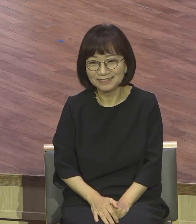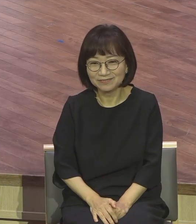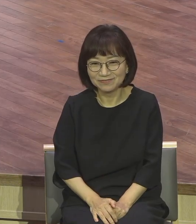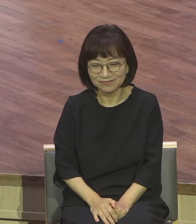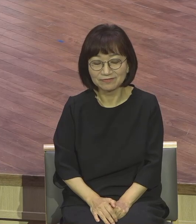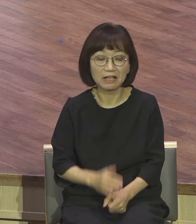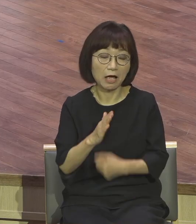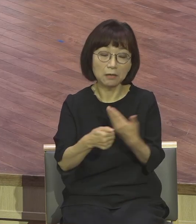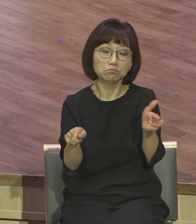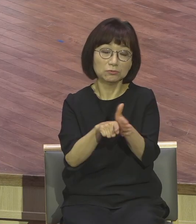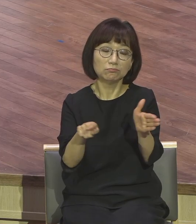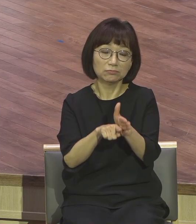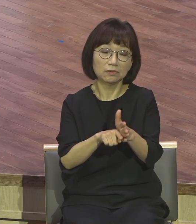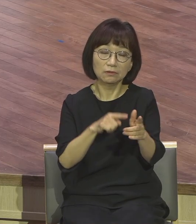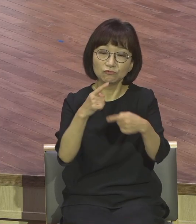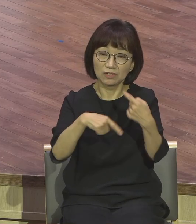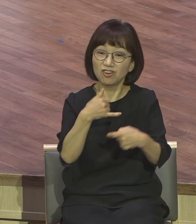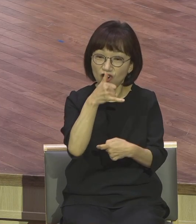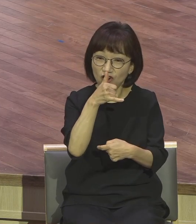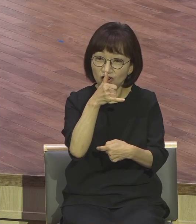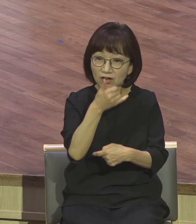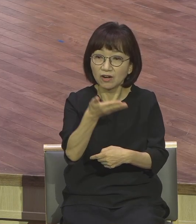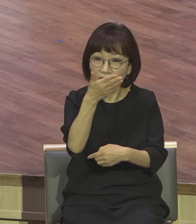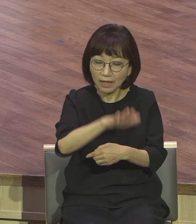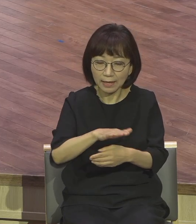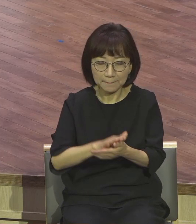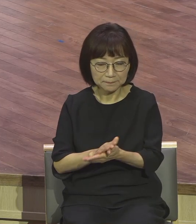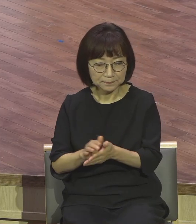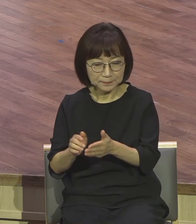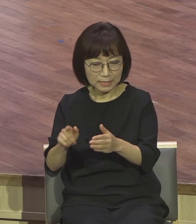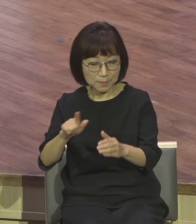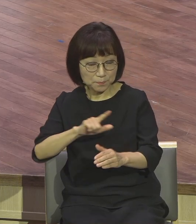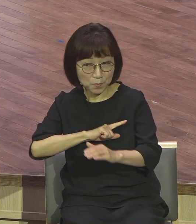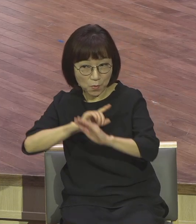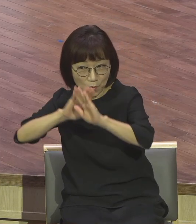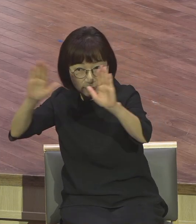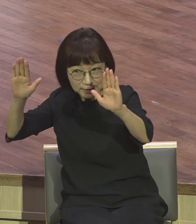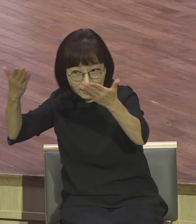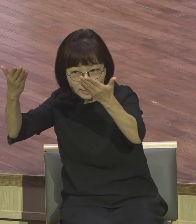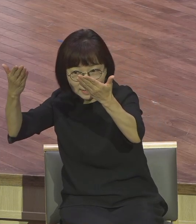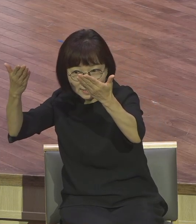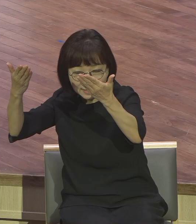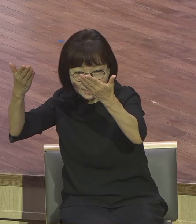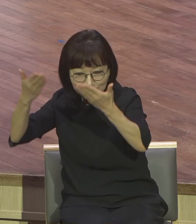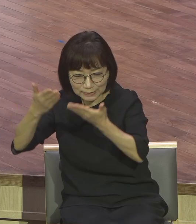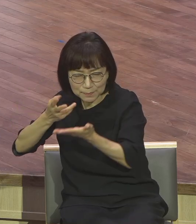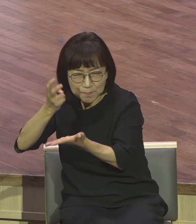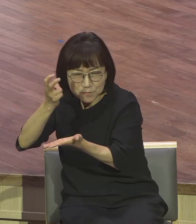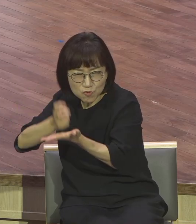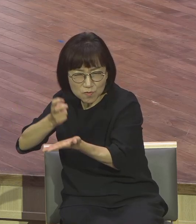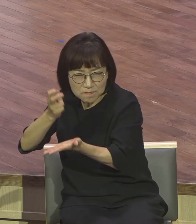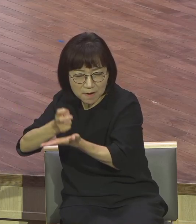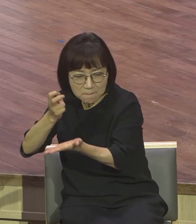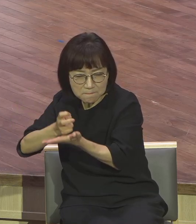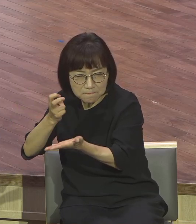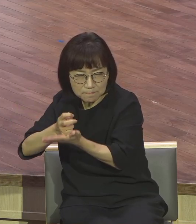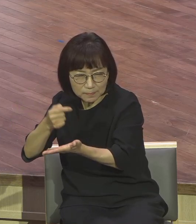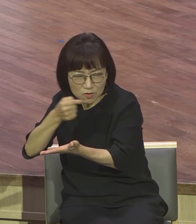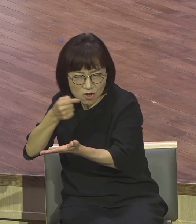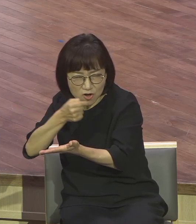그럽니다. 그런데 모세를 통해 주어진 율법을 지키는 것만 중요시장합니다. 율법만 중요시장합니다.